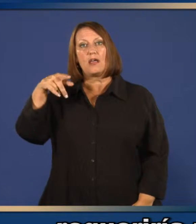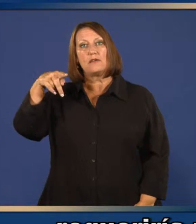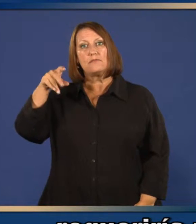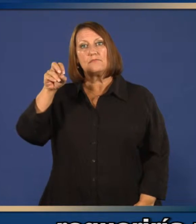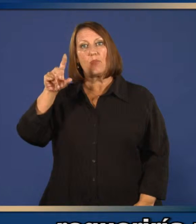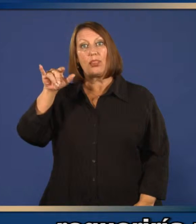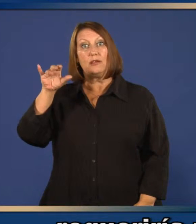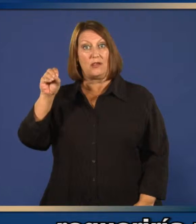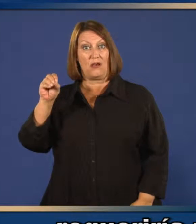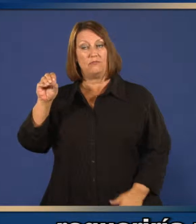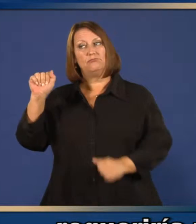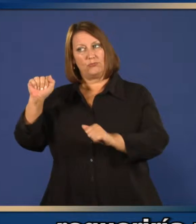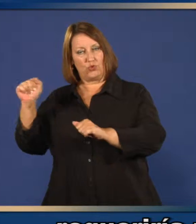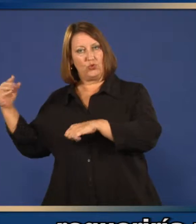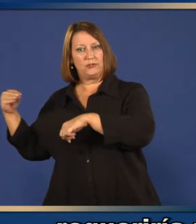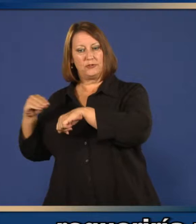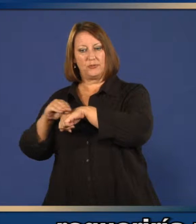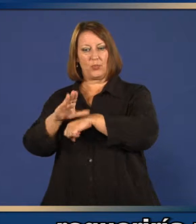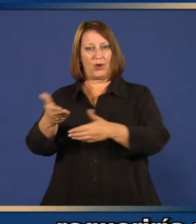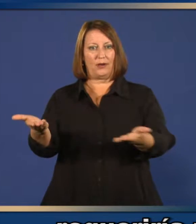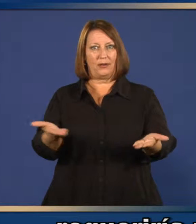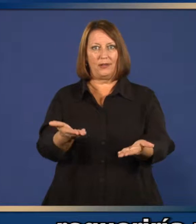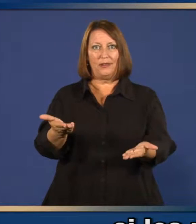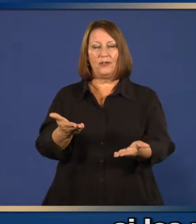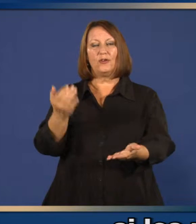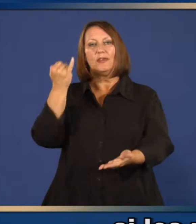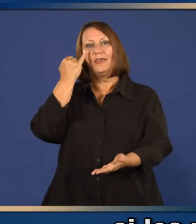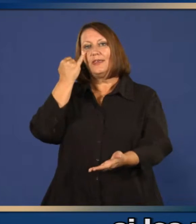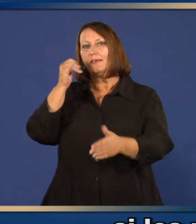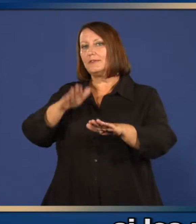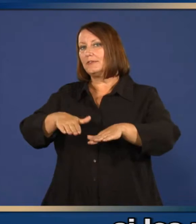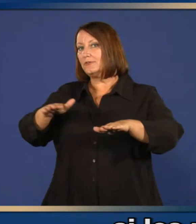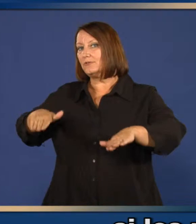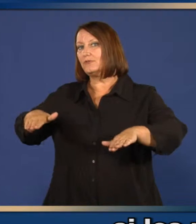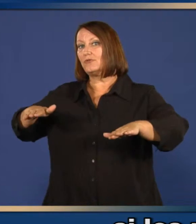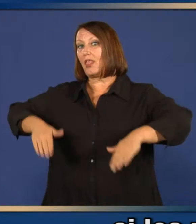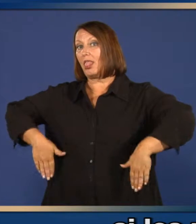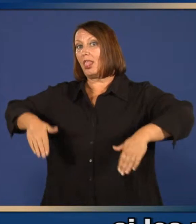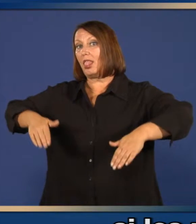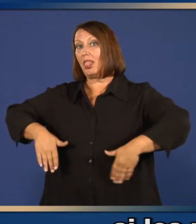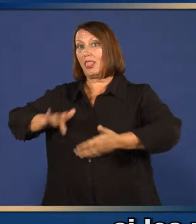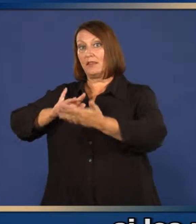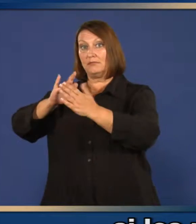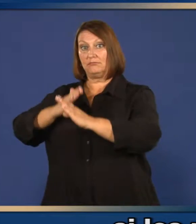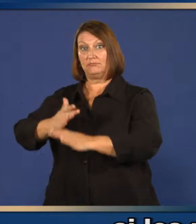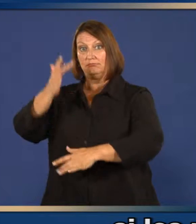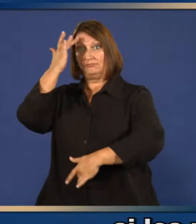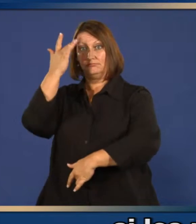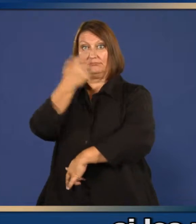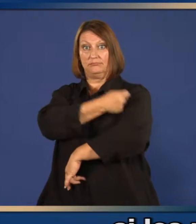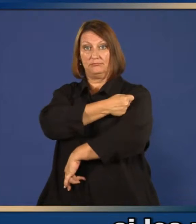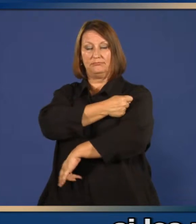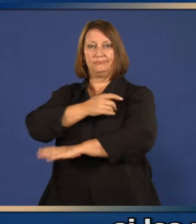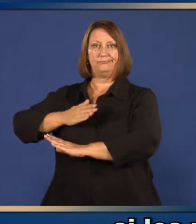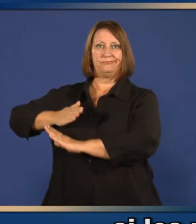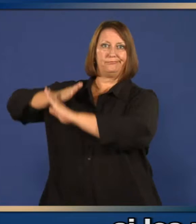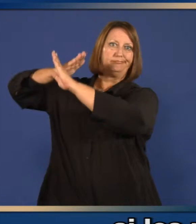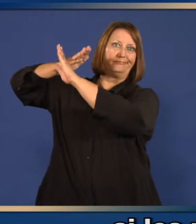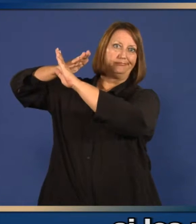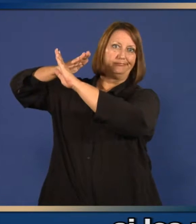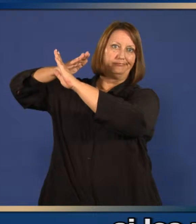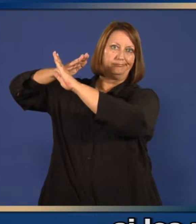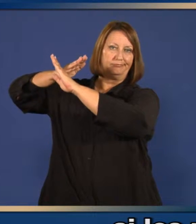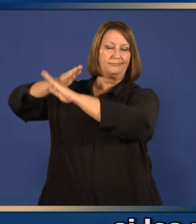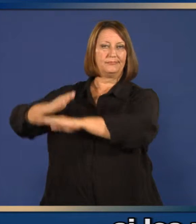de regreso la enfermedad a Estados Unidos si los niños no estuvieran protegidos mediante